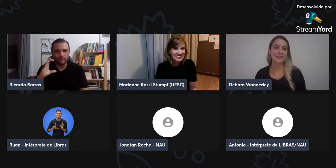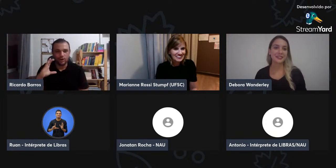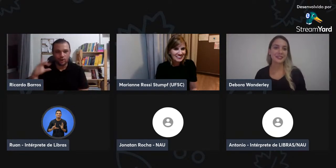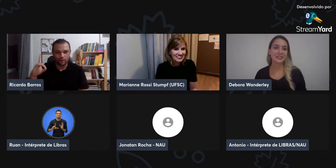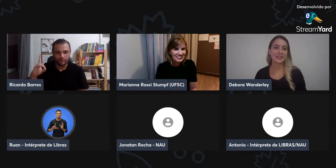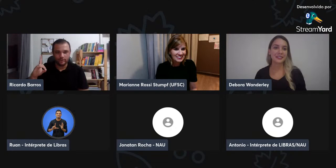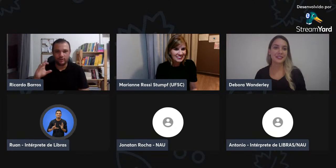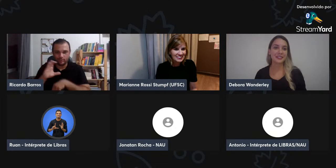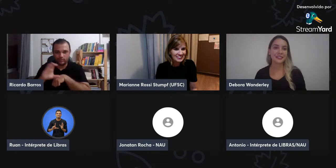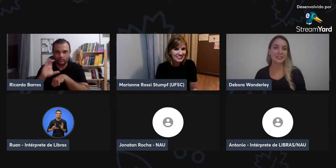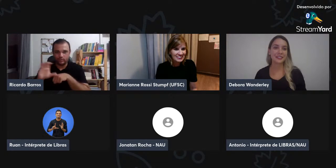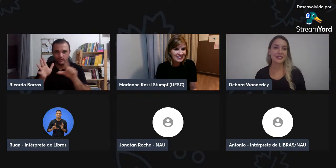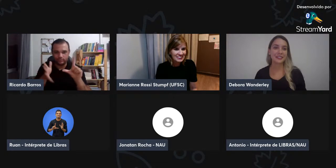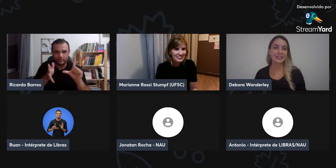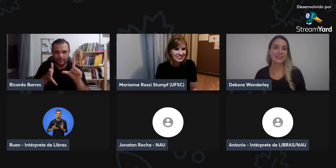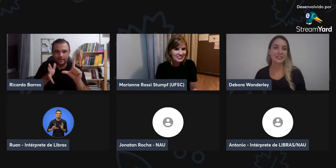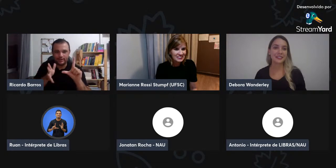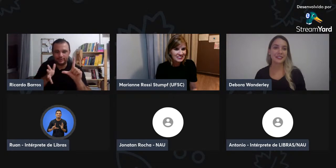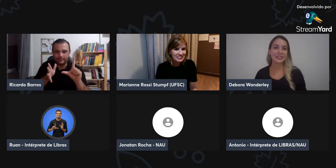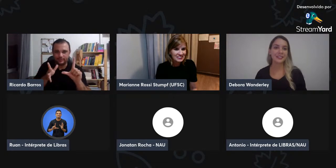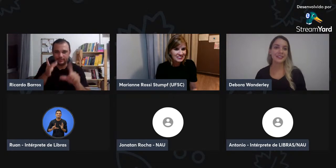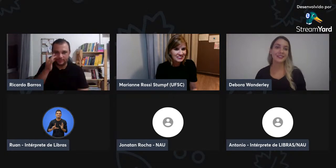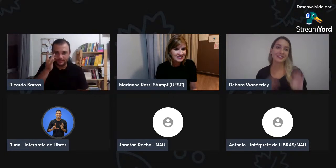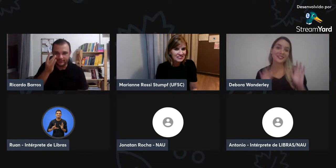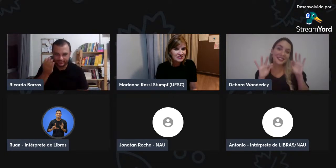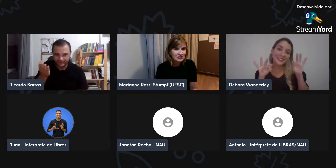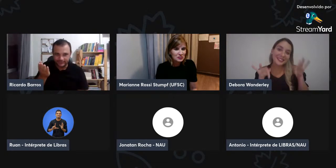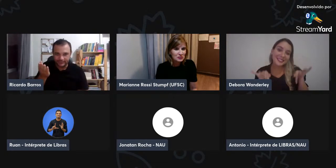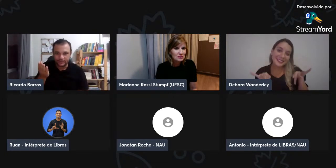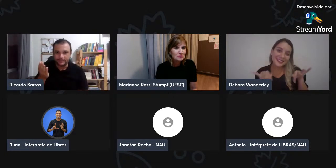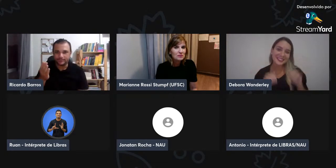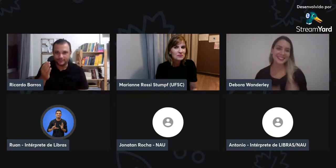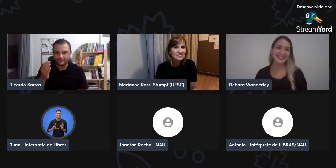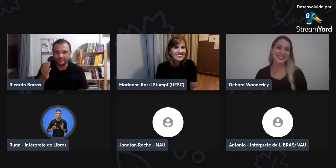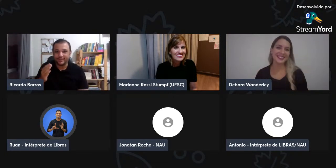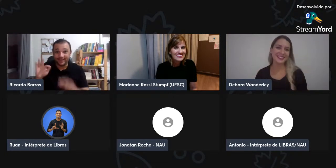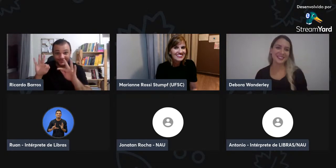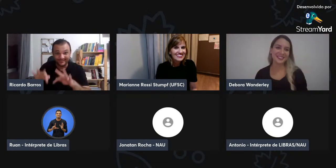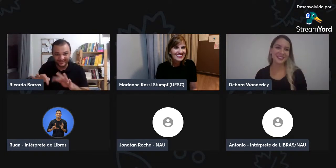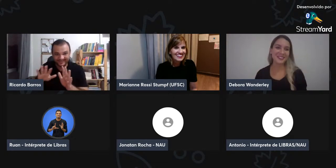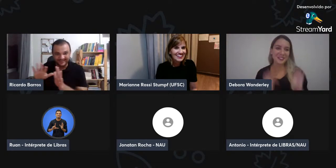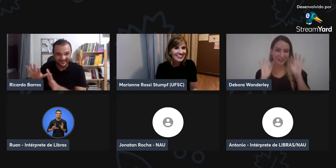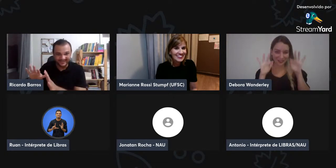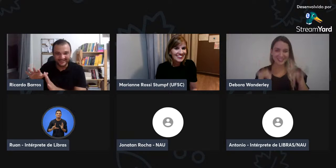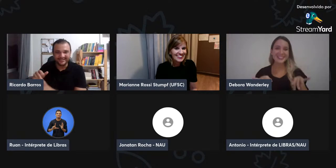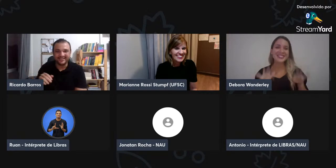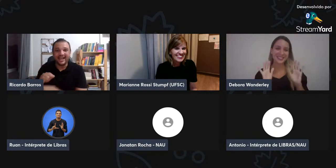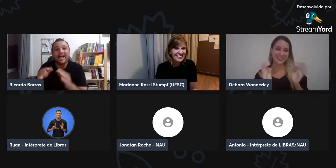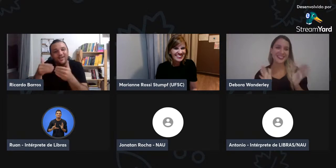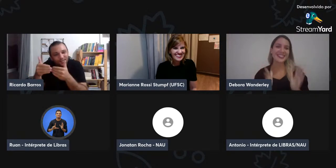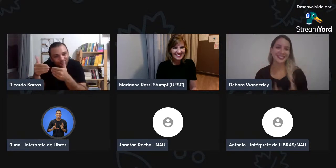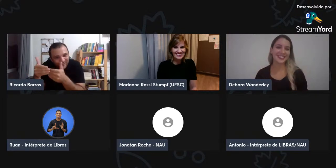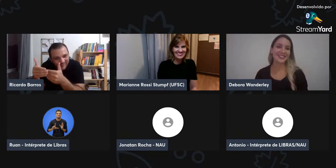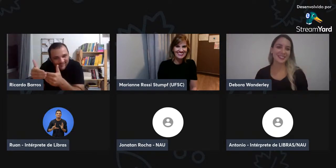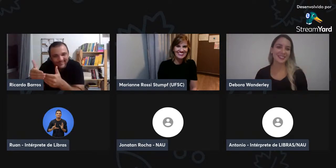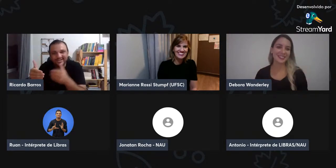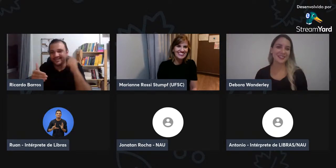A professora Débora falou com relação, é coordenadora do curso de Letras Livres presencial.